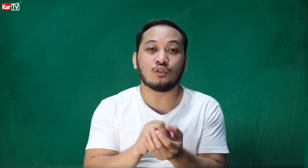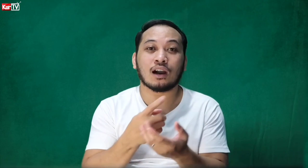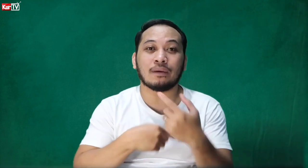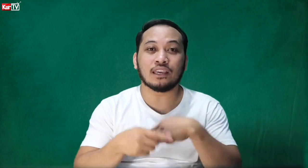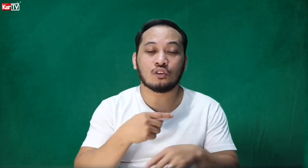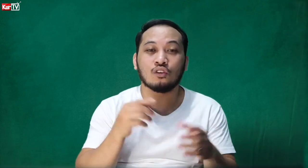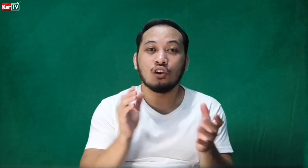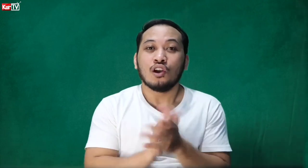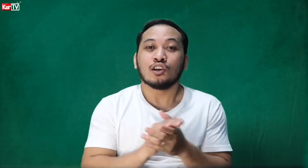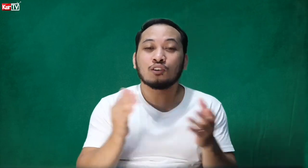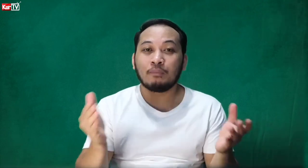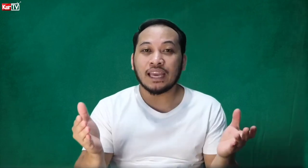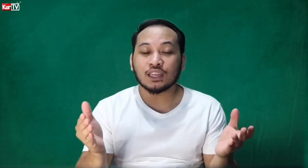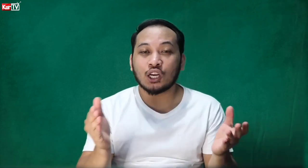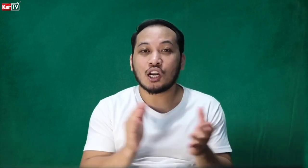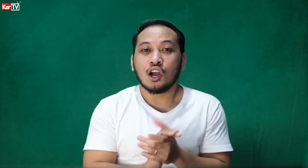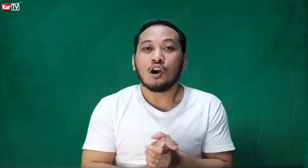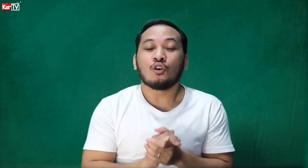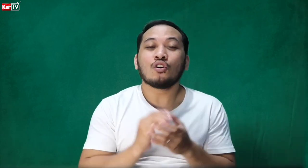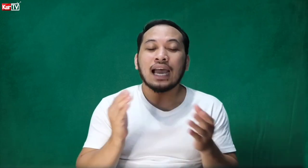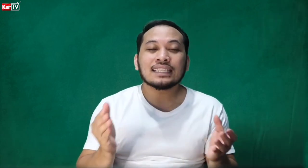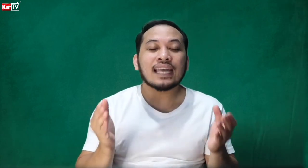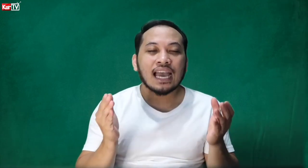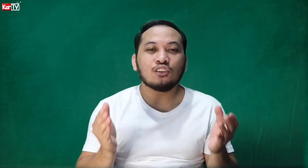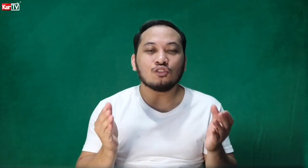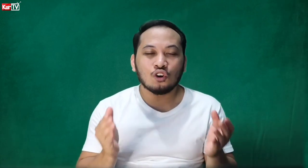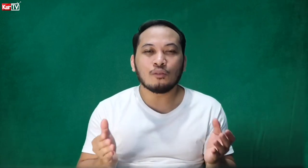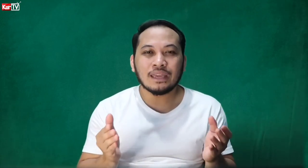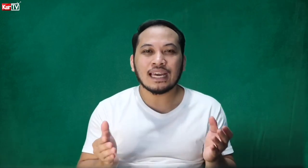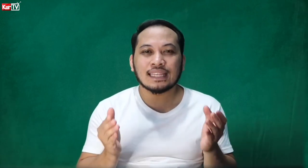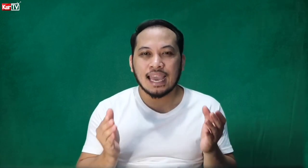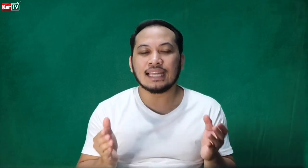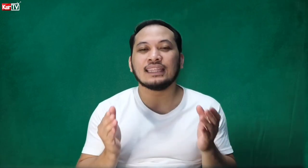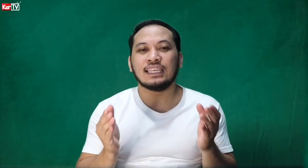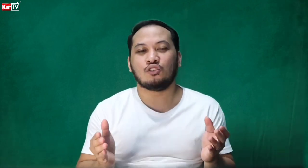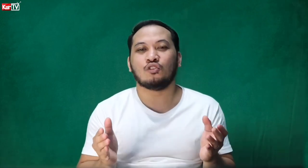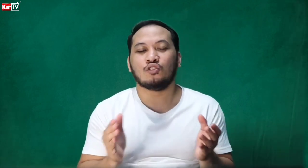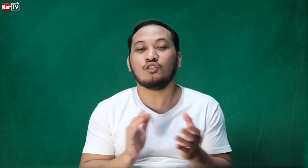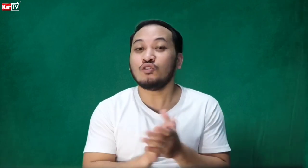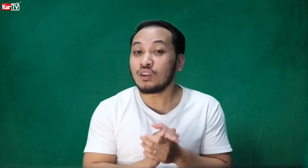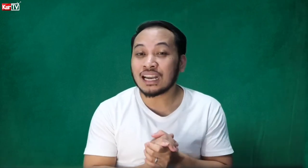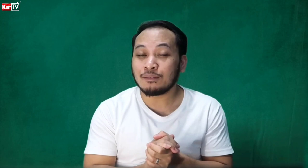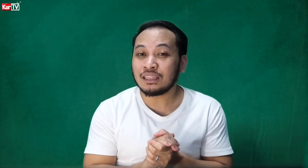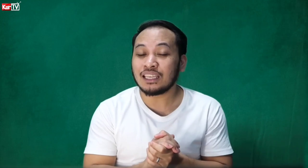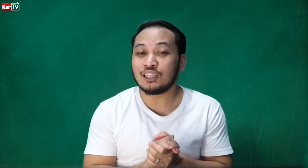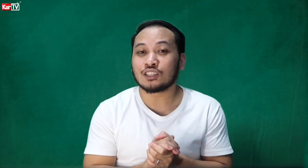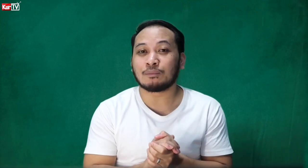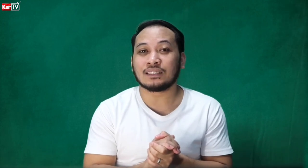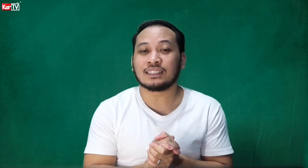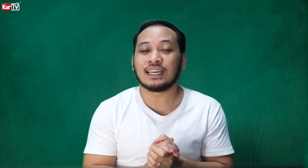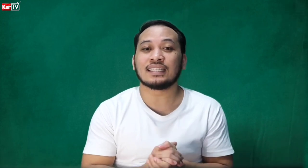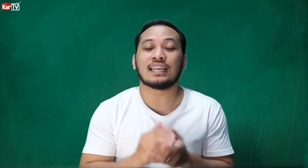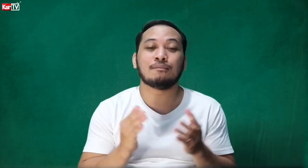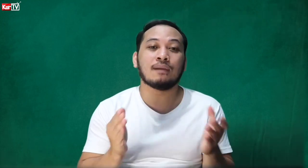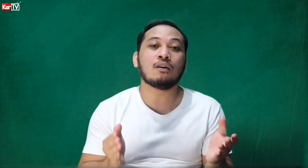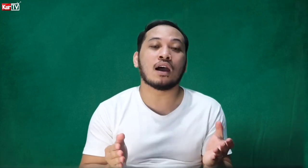yung kamay ko. So, better, kung nasaan yung dominant hand ninyo, yun yung gagamitin ninyo sa pagsisenyas. Halimbawa,